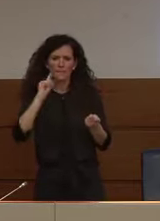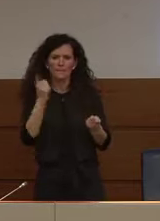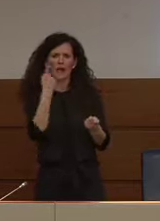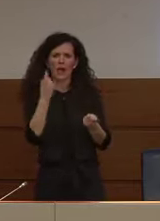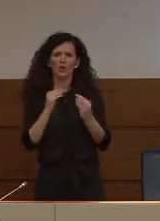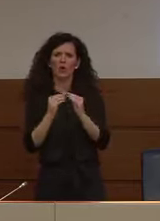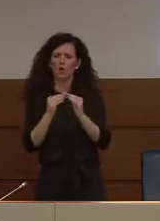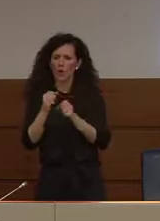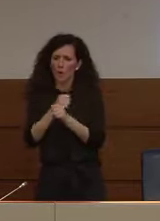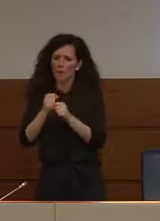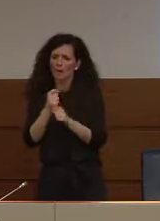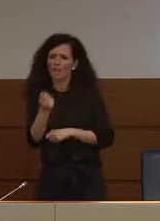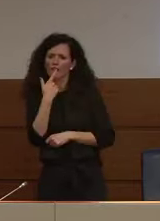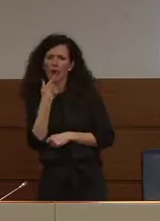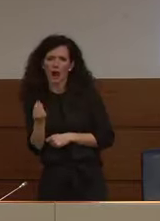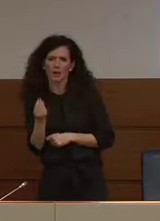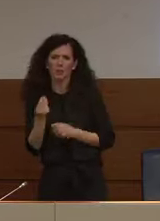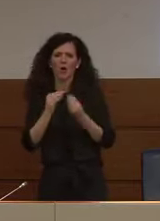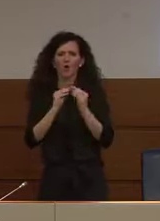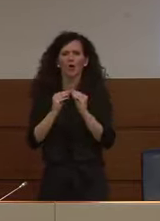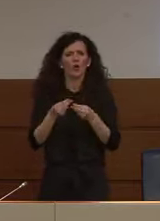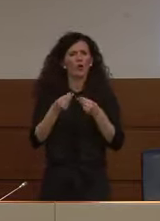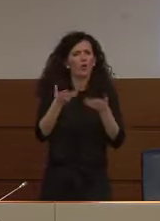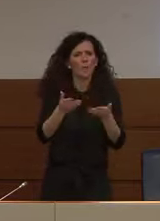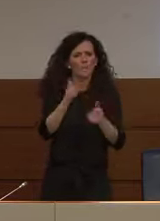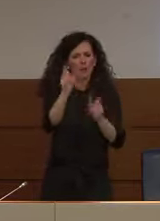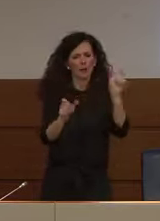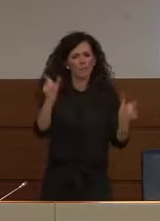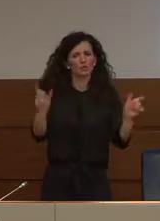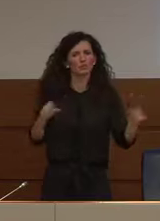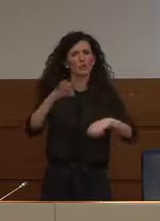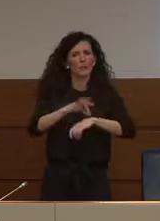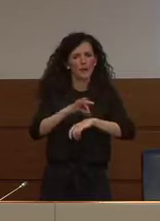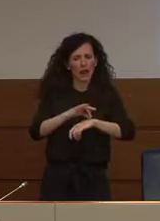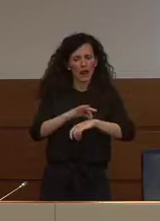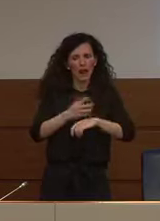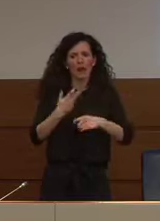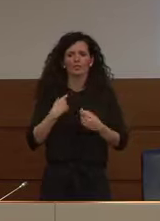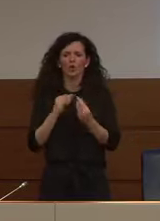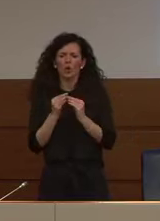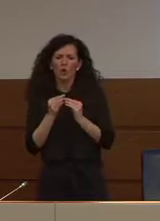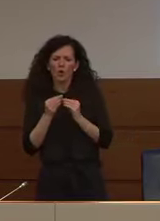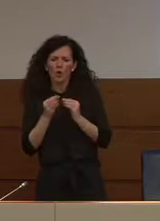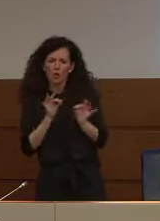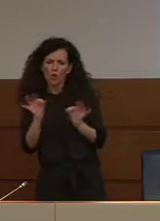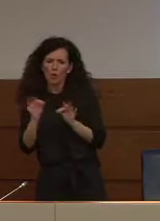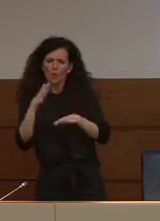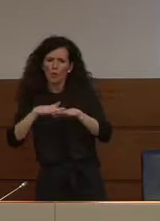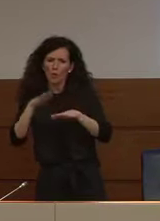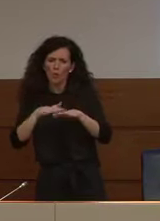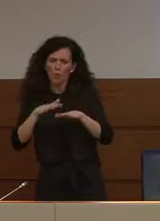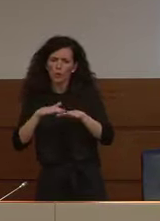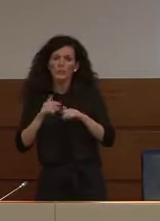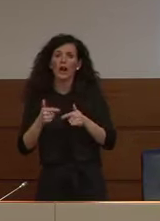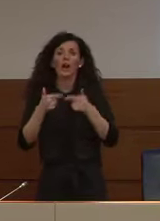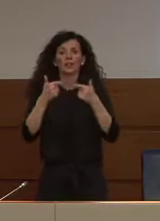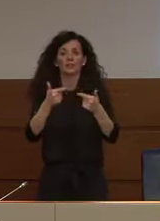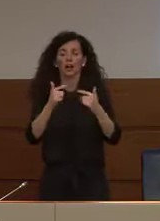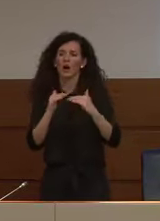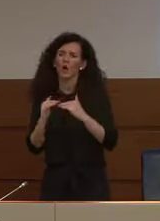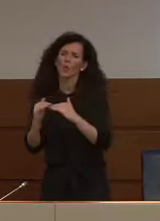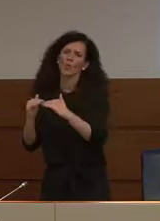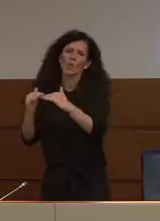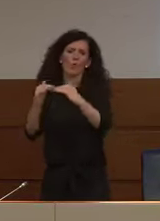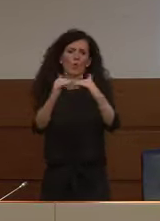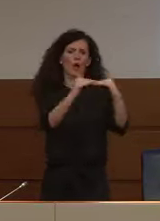erogarli nel modo più efficace ai malati e come di nuovo rendere omogeneo su tutto il